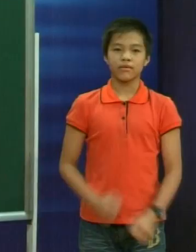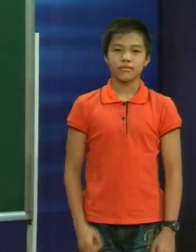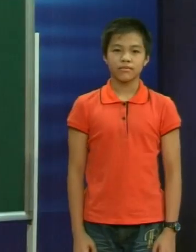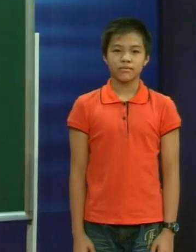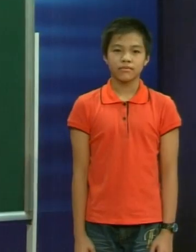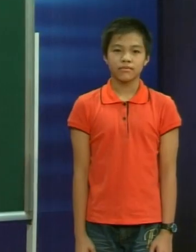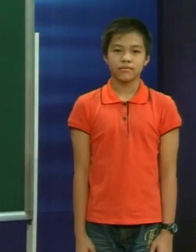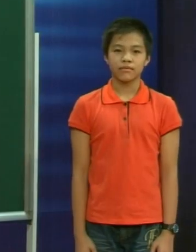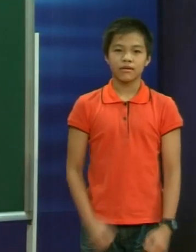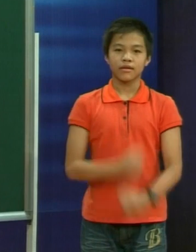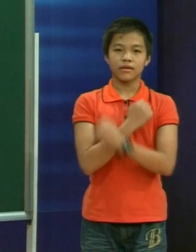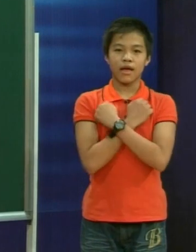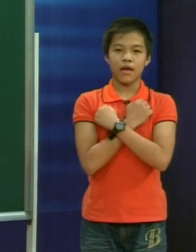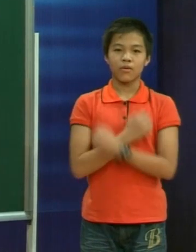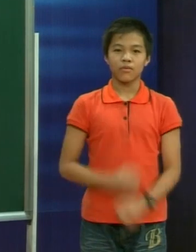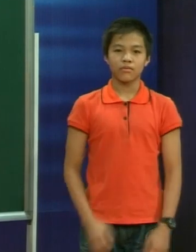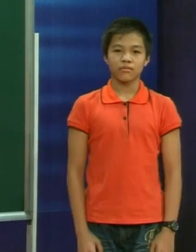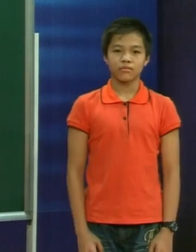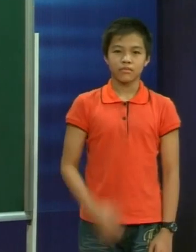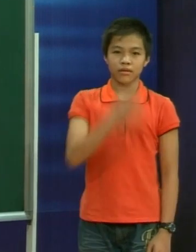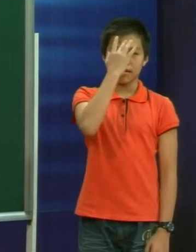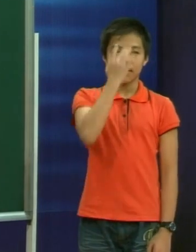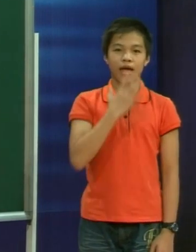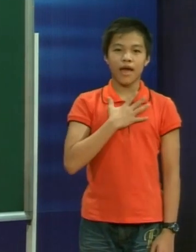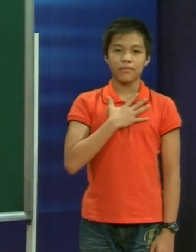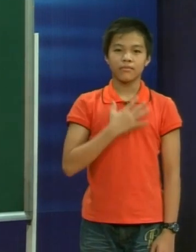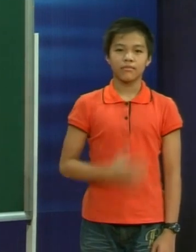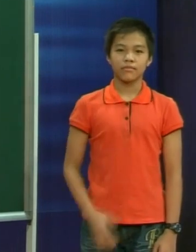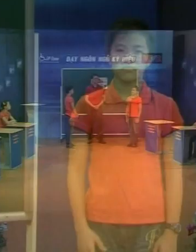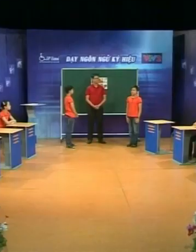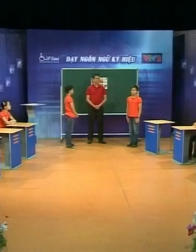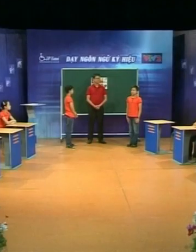Trong tình huống vừa rồi chị là người yêu thương em Chị rất tình cảm